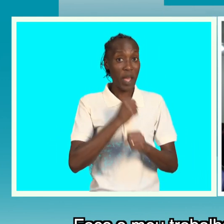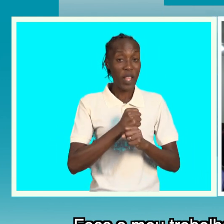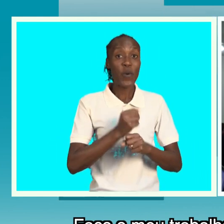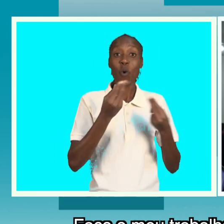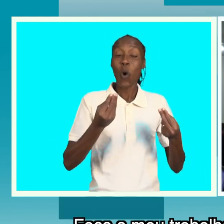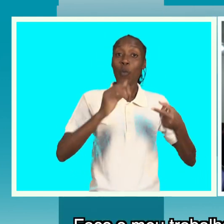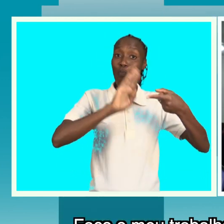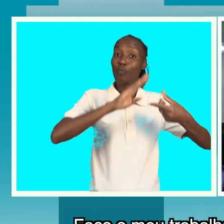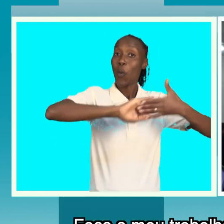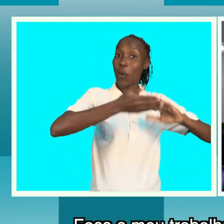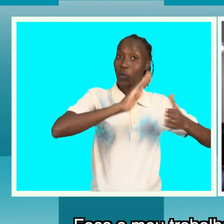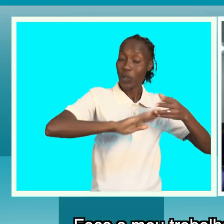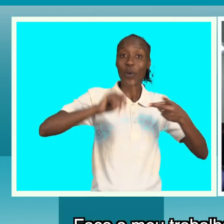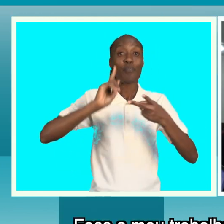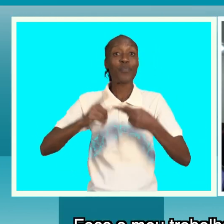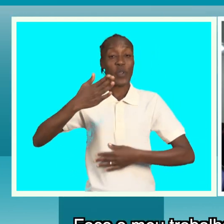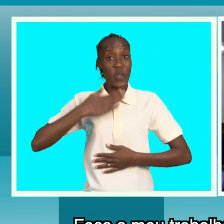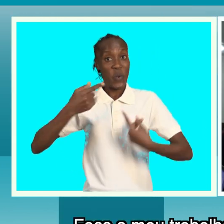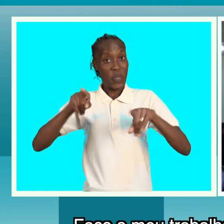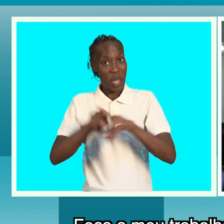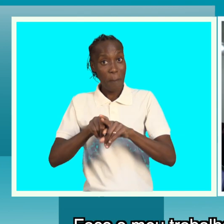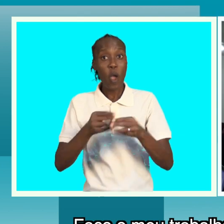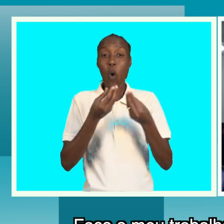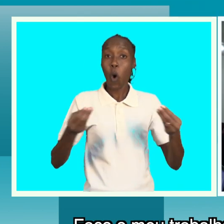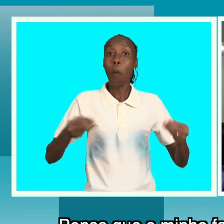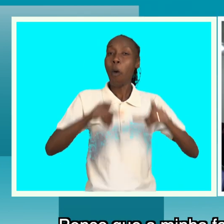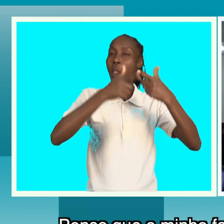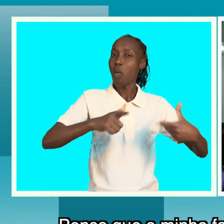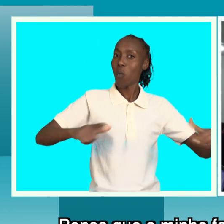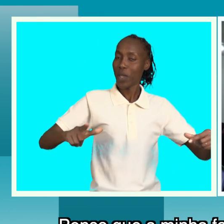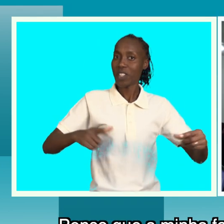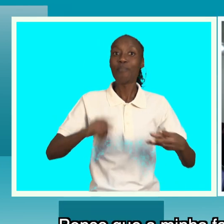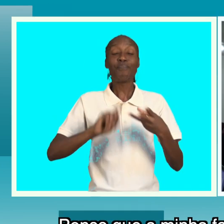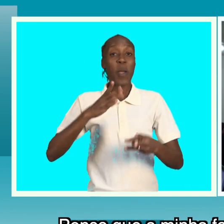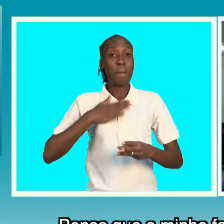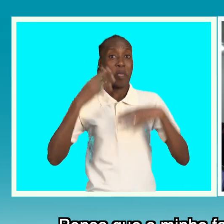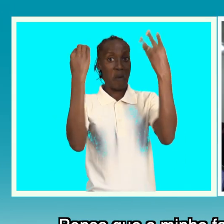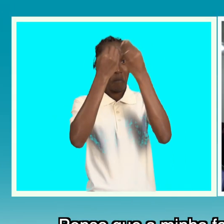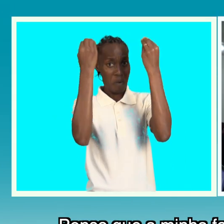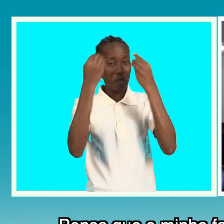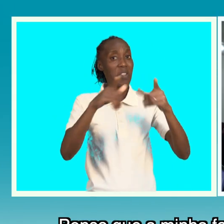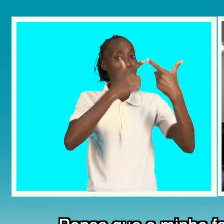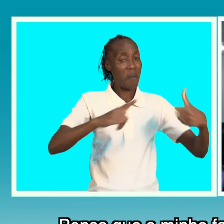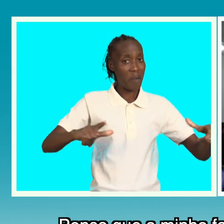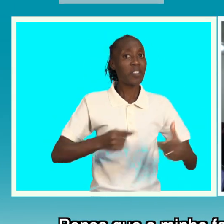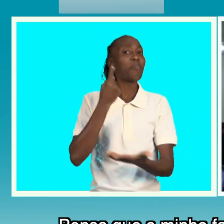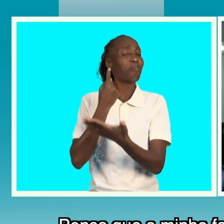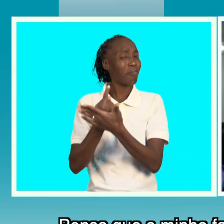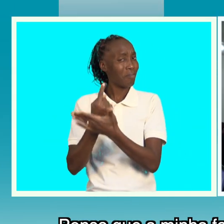professor em primeiro lugar e de linguista em segundo lugar. E penso que a minha formação em linguística é uma valia importante para